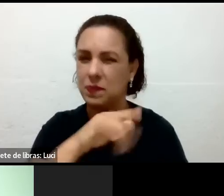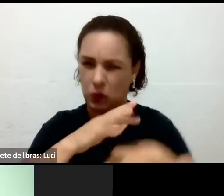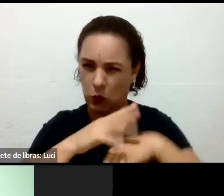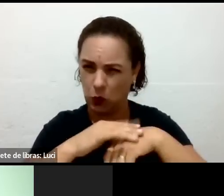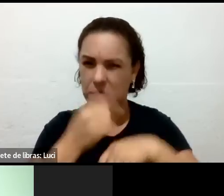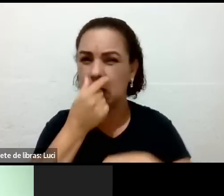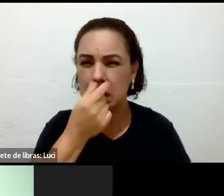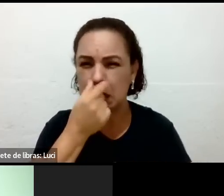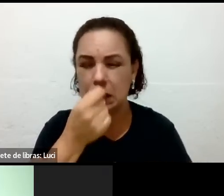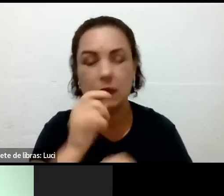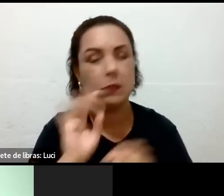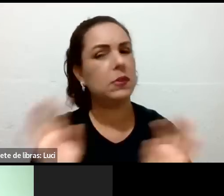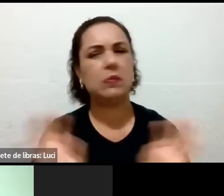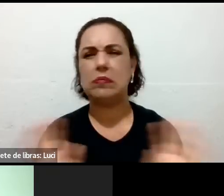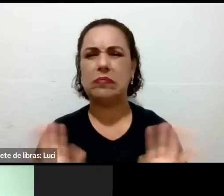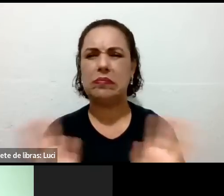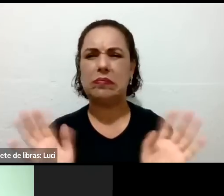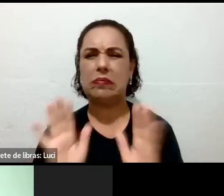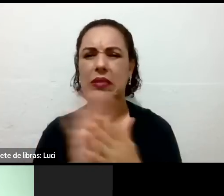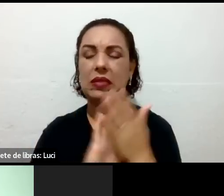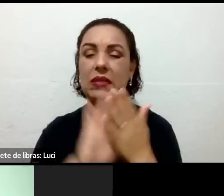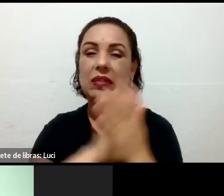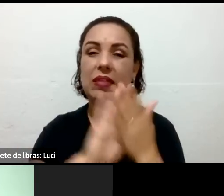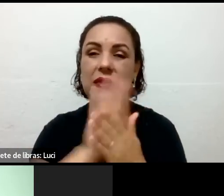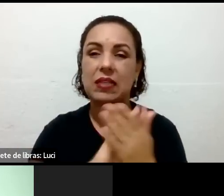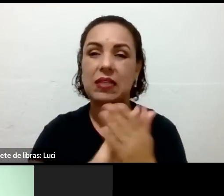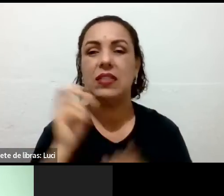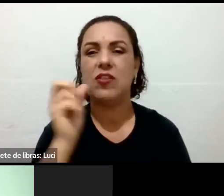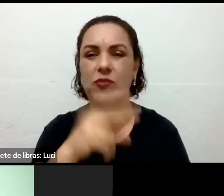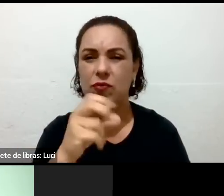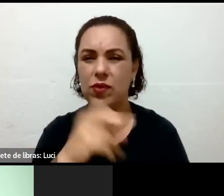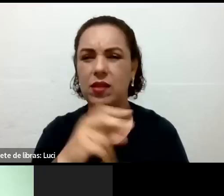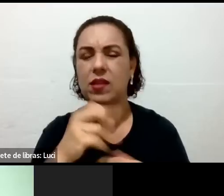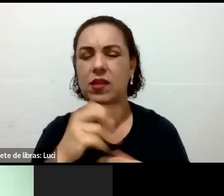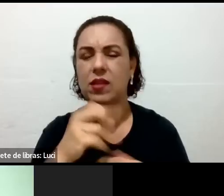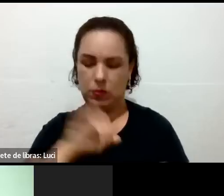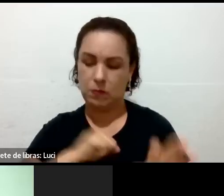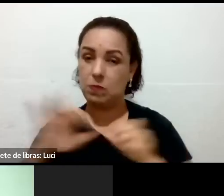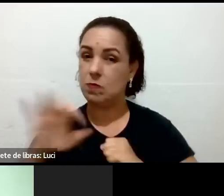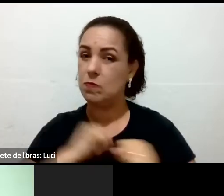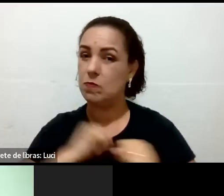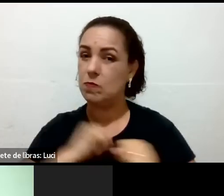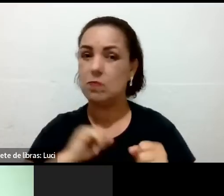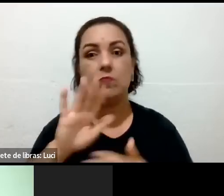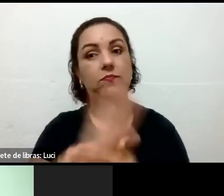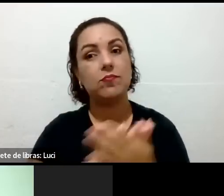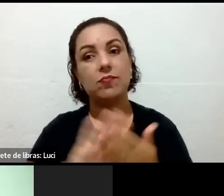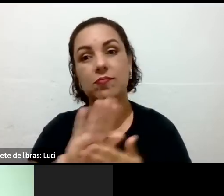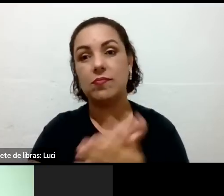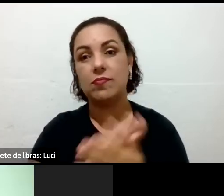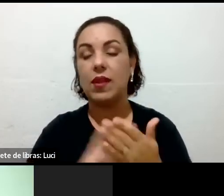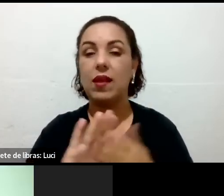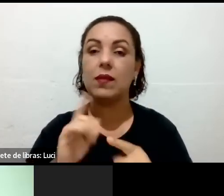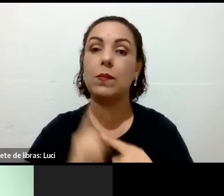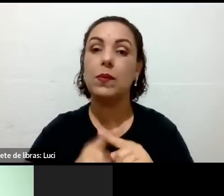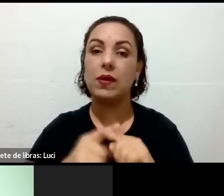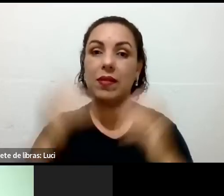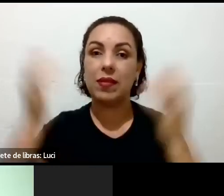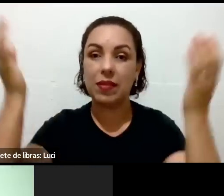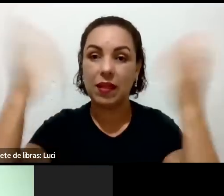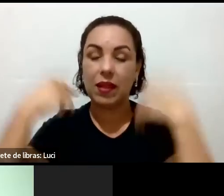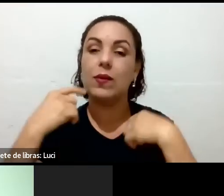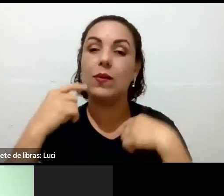Então, vírus, bactérias, tumores, tumores não proliferem em ambiente limpo. Não estou dizendo